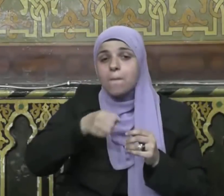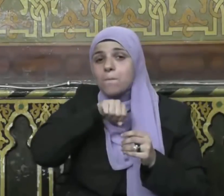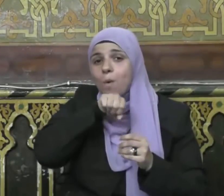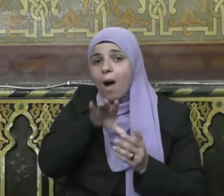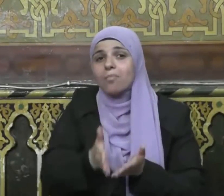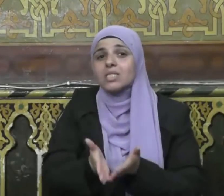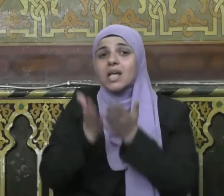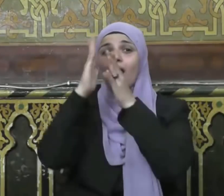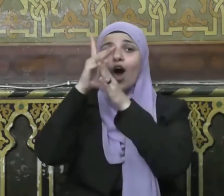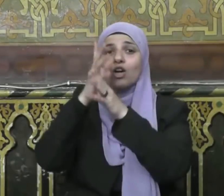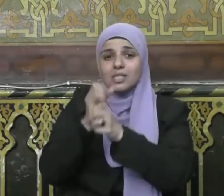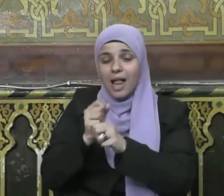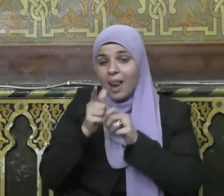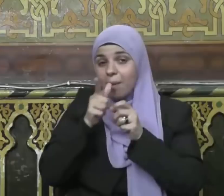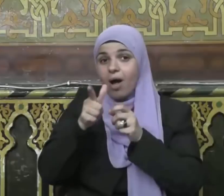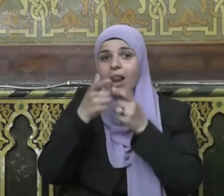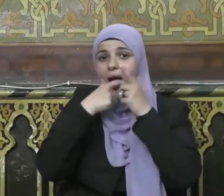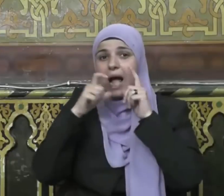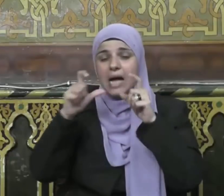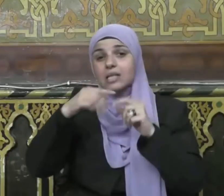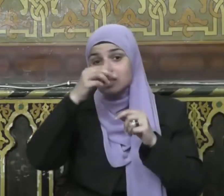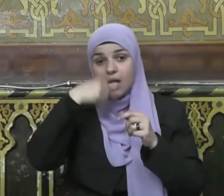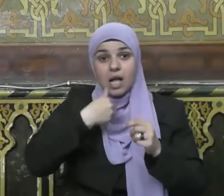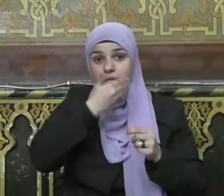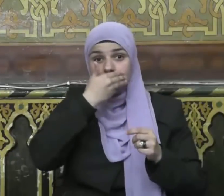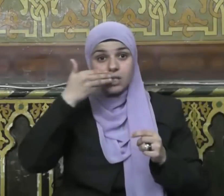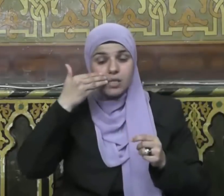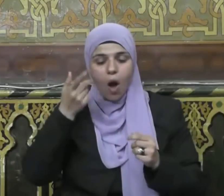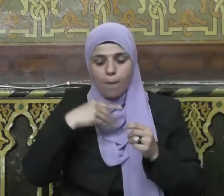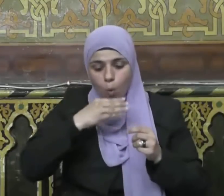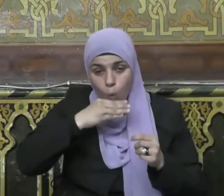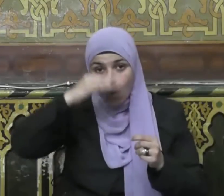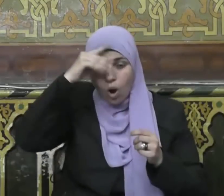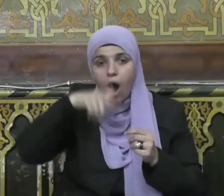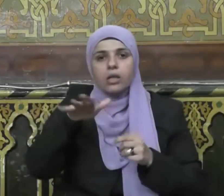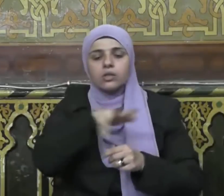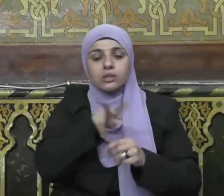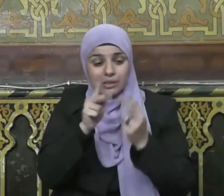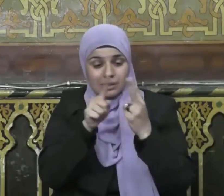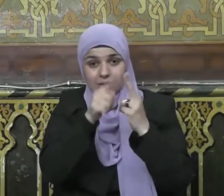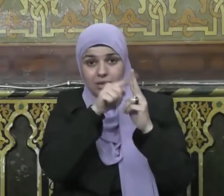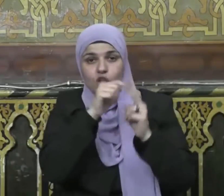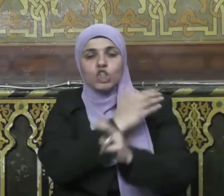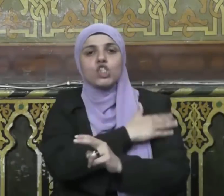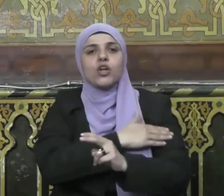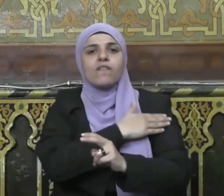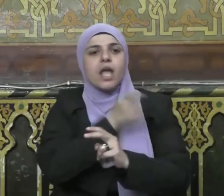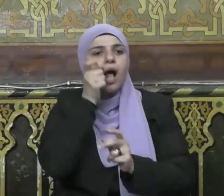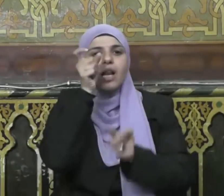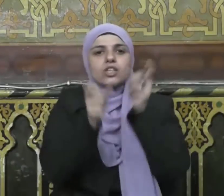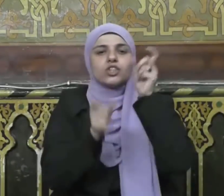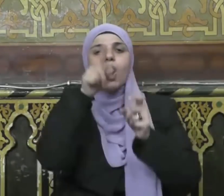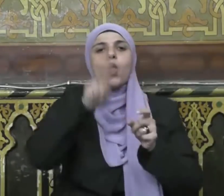والصابرين والصابرات والخاشعين والخاشعات